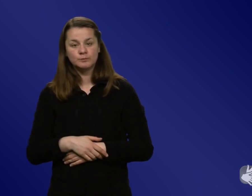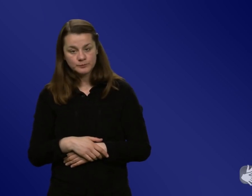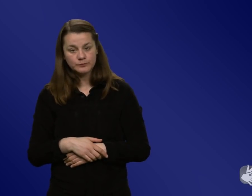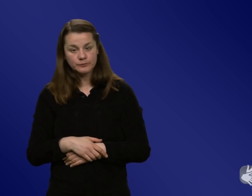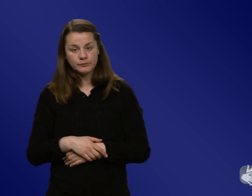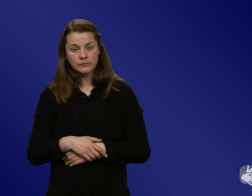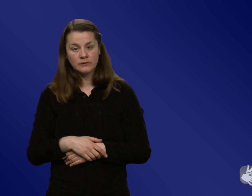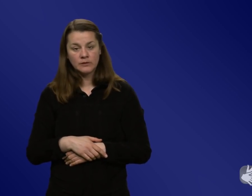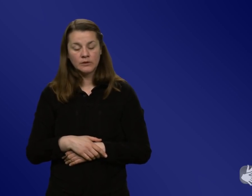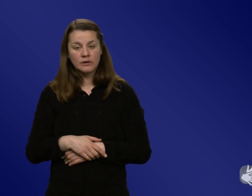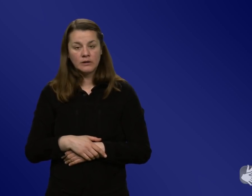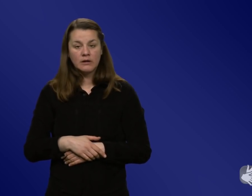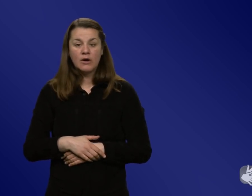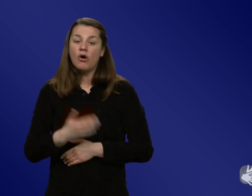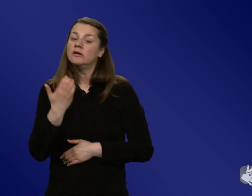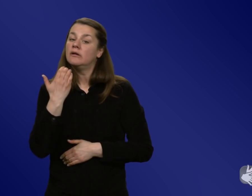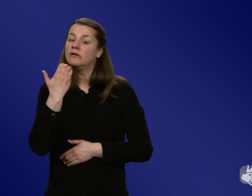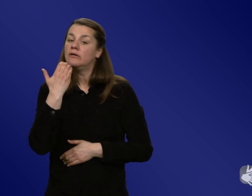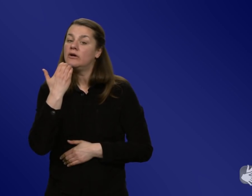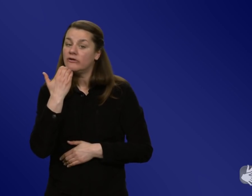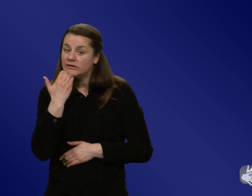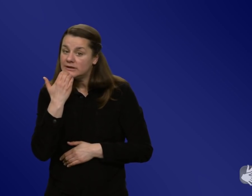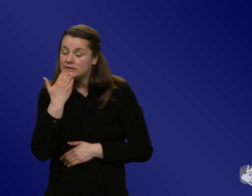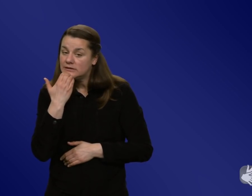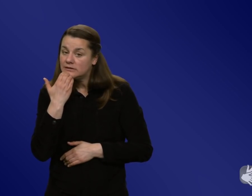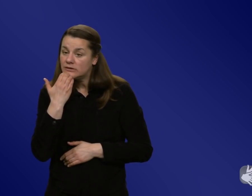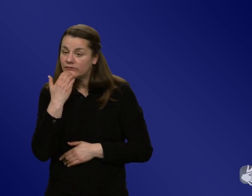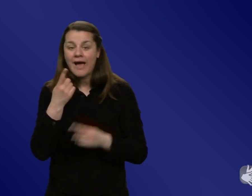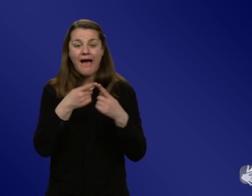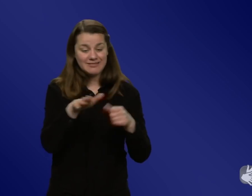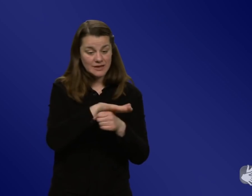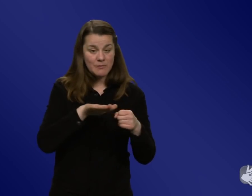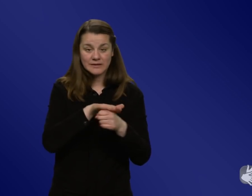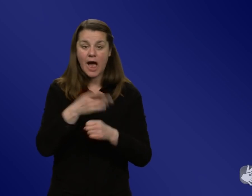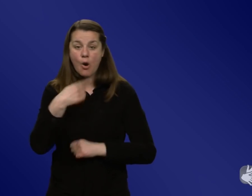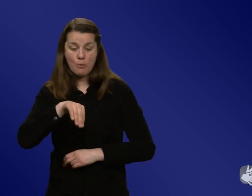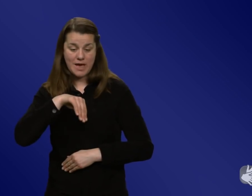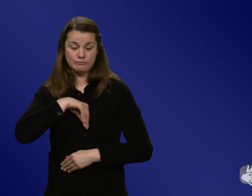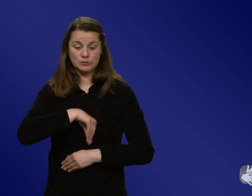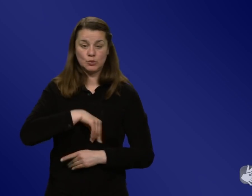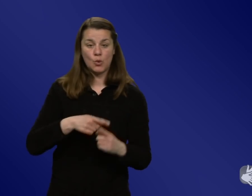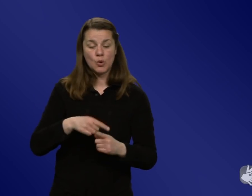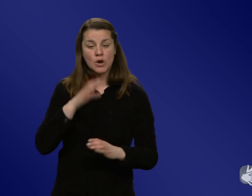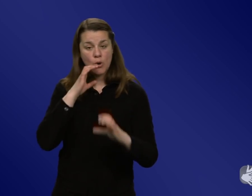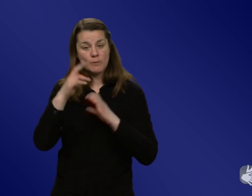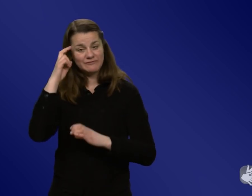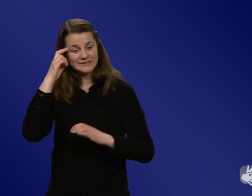Schule machen, hoffe ich, dass das in weitere Themenbereiche sich vorzieht, dass auch diese Art der Expertise